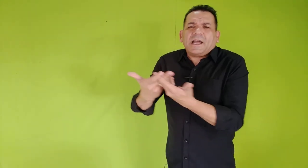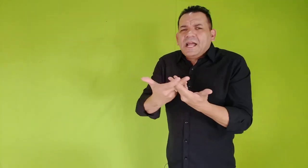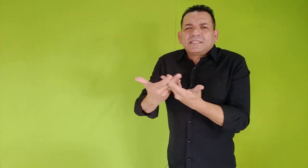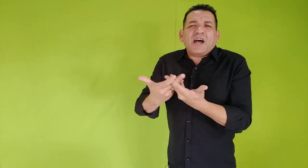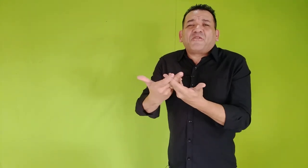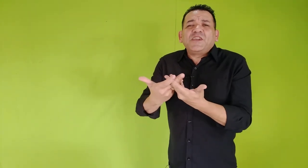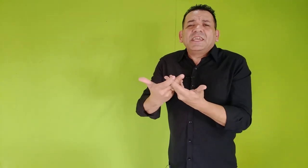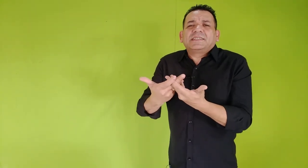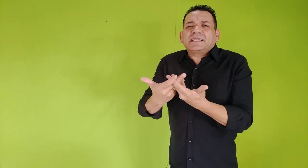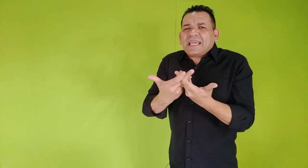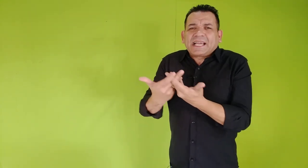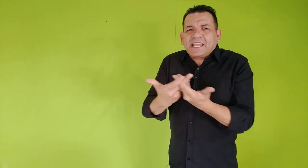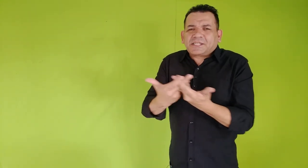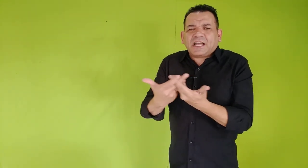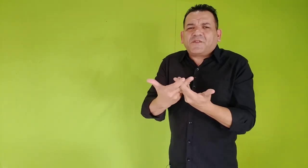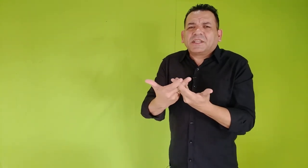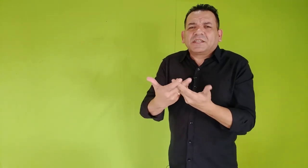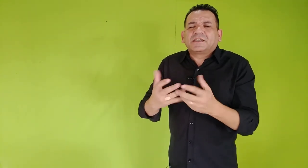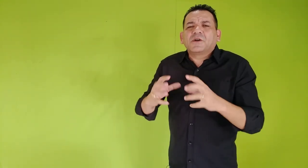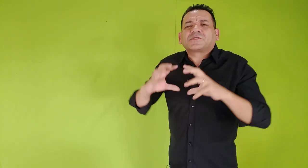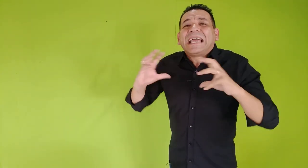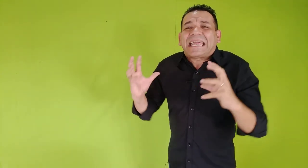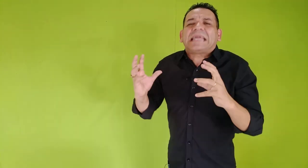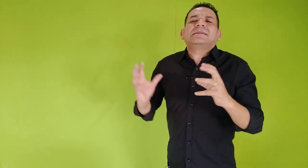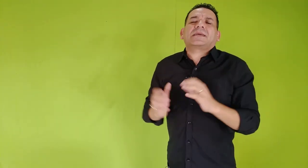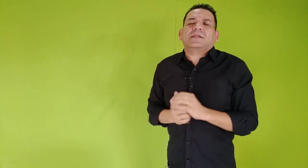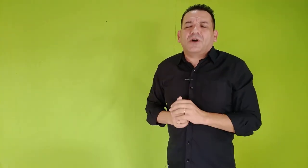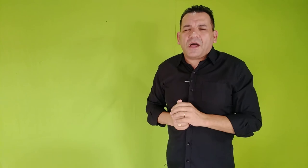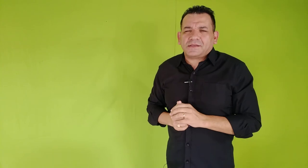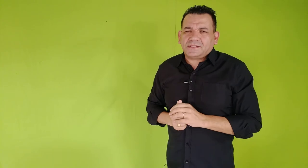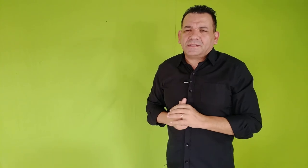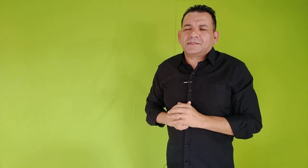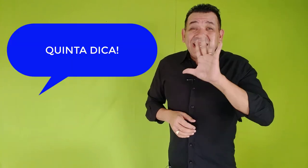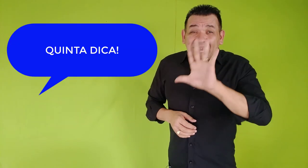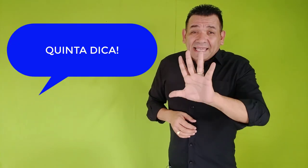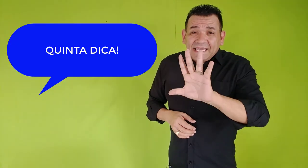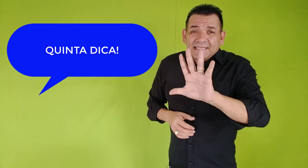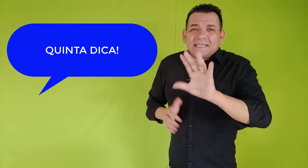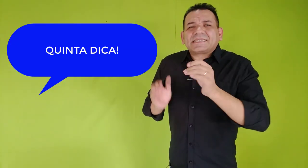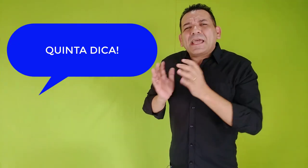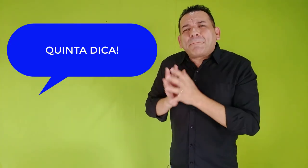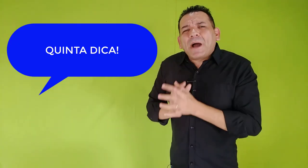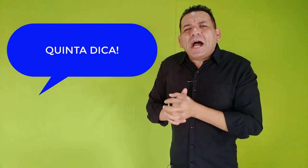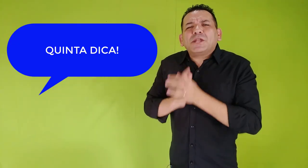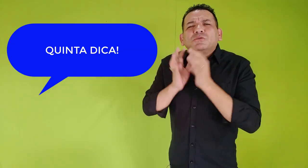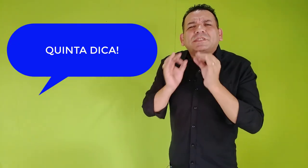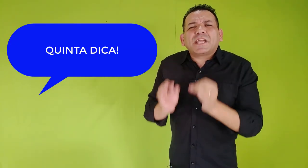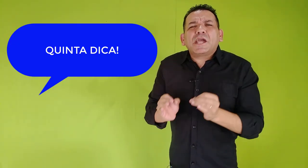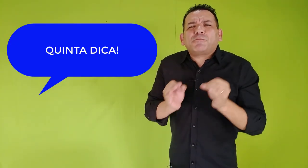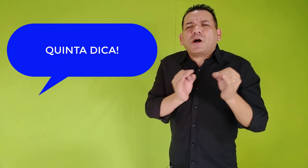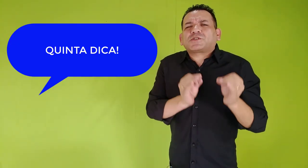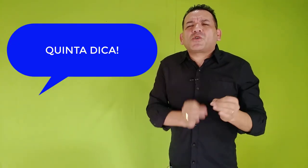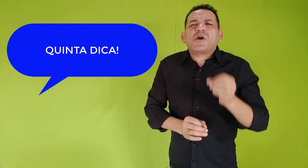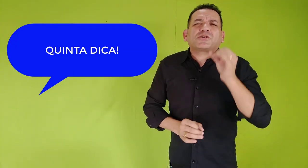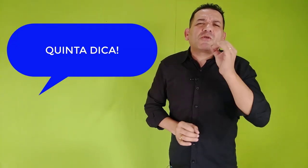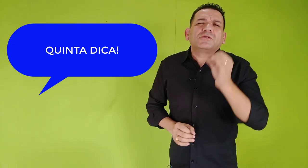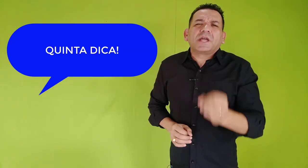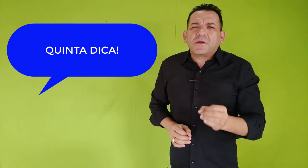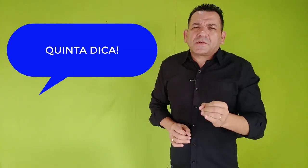da vida da igreja, da vida de Deus entre nós. E a quinta, separe o tempo a sóis com Deus.